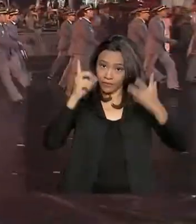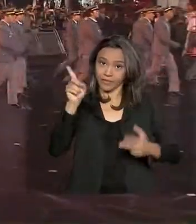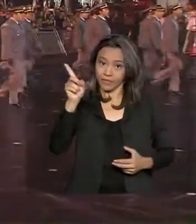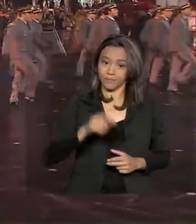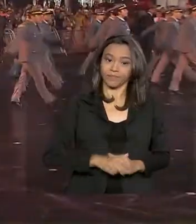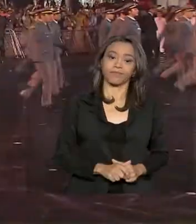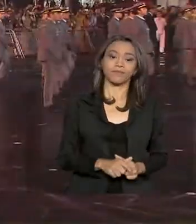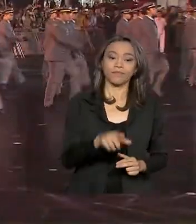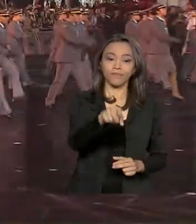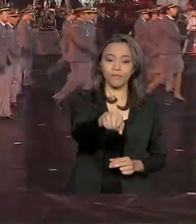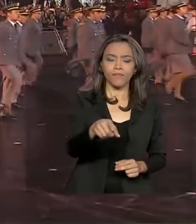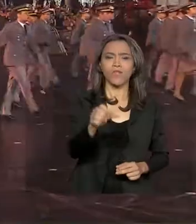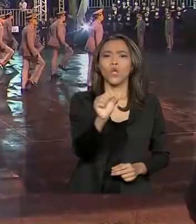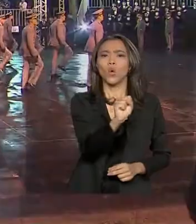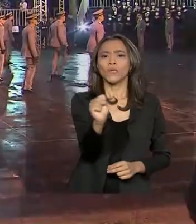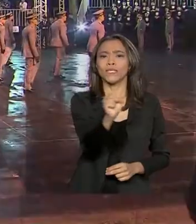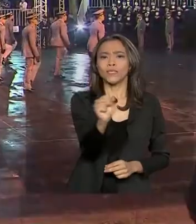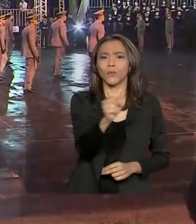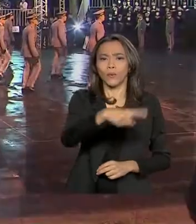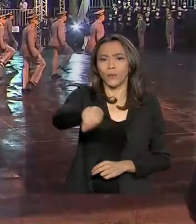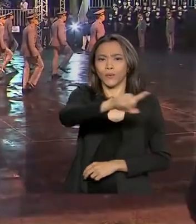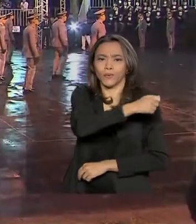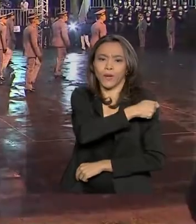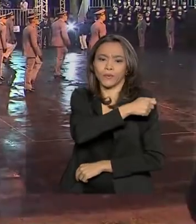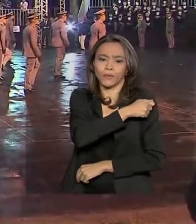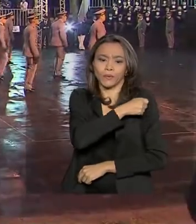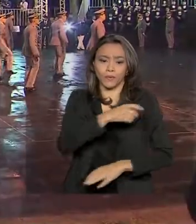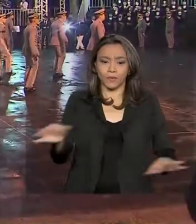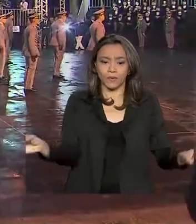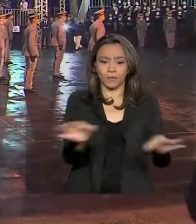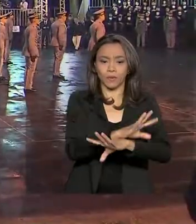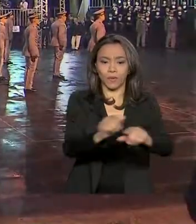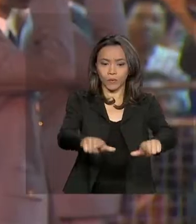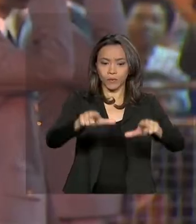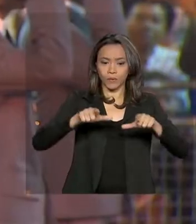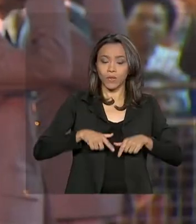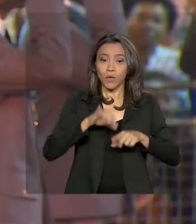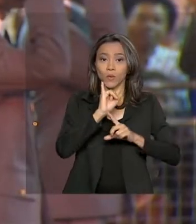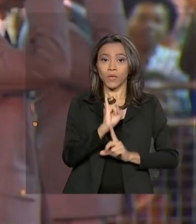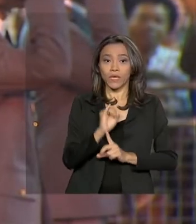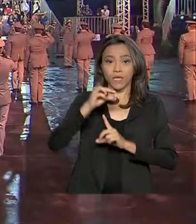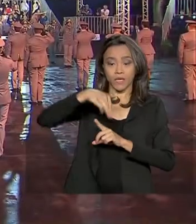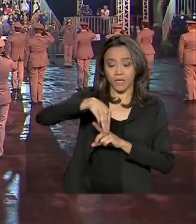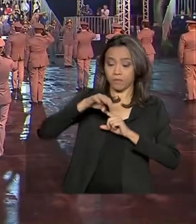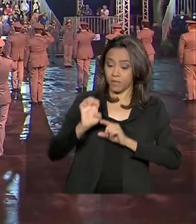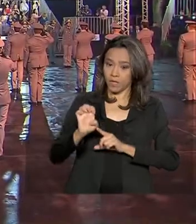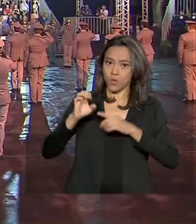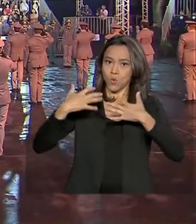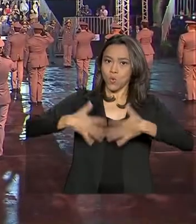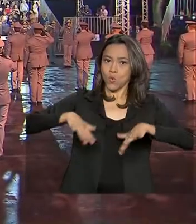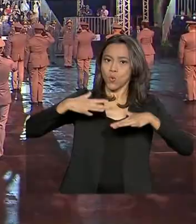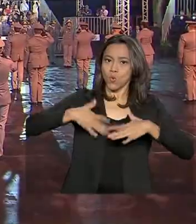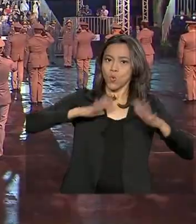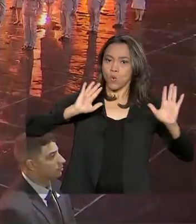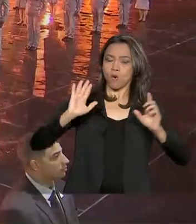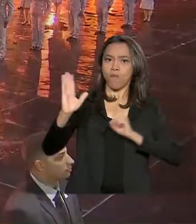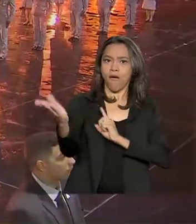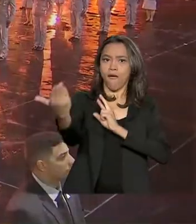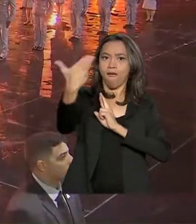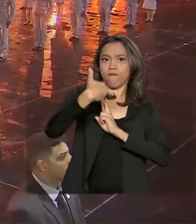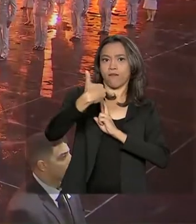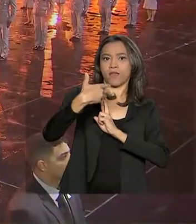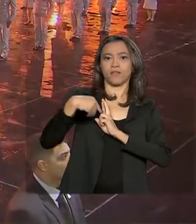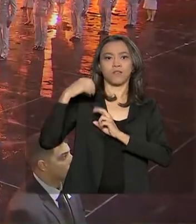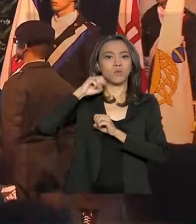A turma de 88 alunos concluiu o curso no IME, considerado um centro de referência internacional no ensino de engenharia.